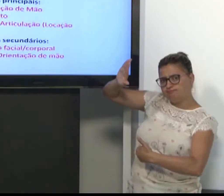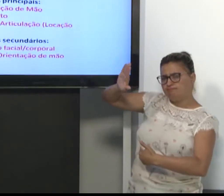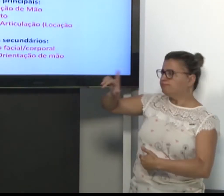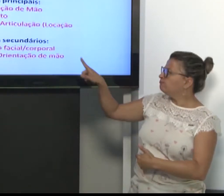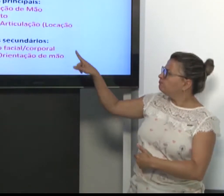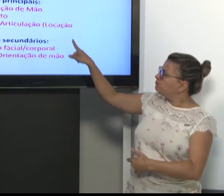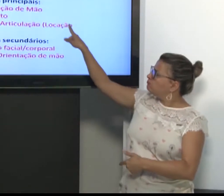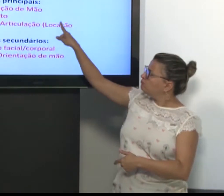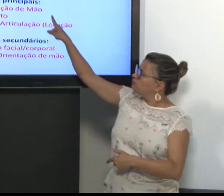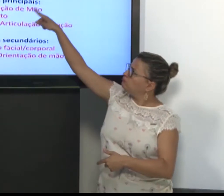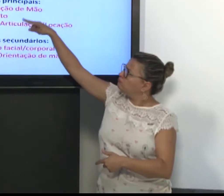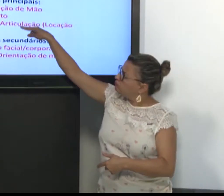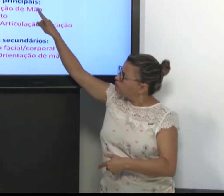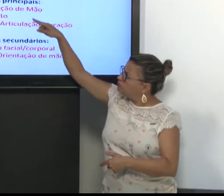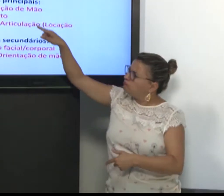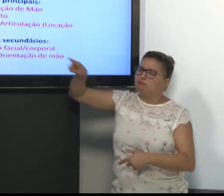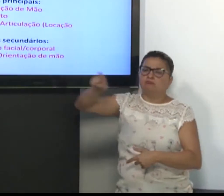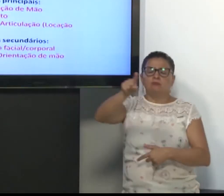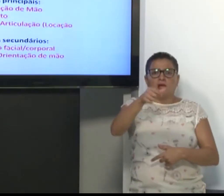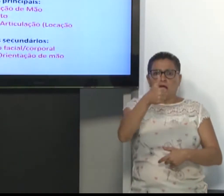Mas, por que eles estão separados?